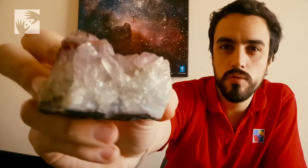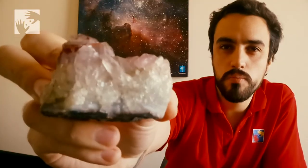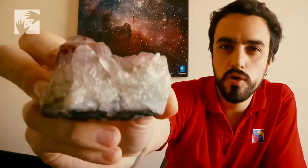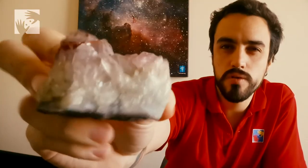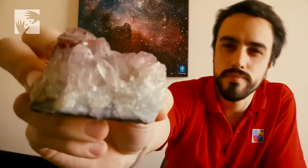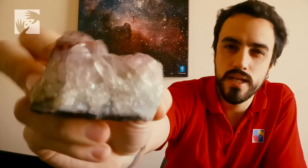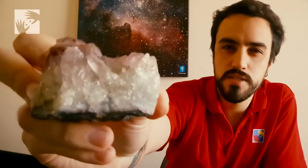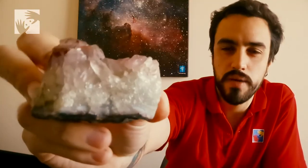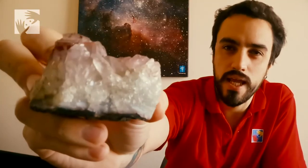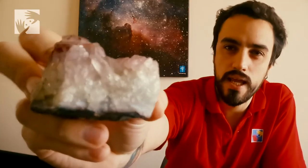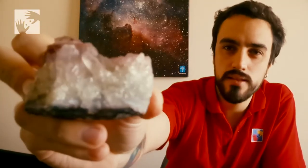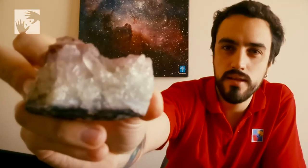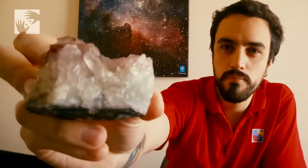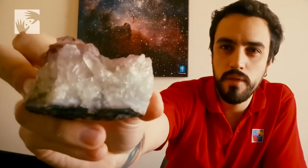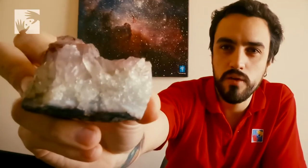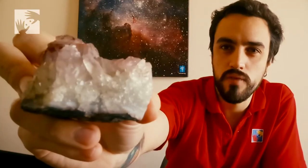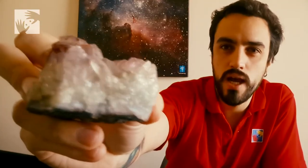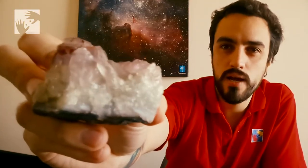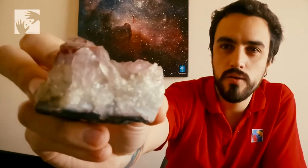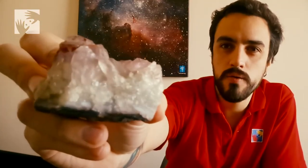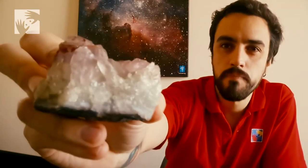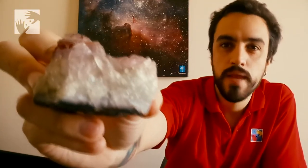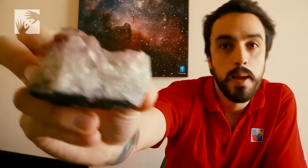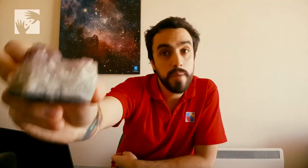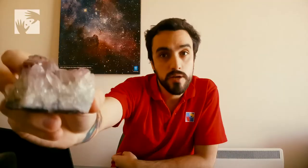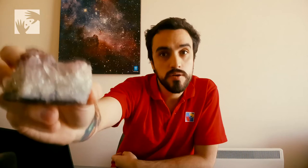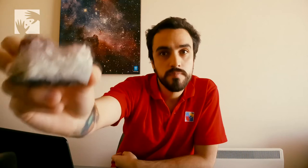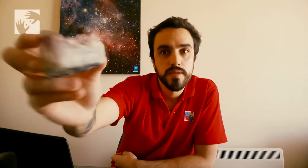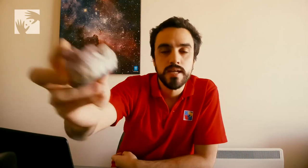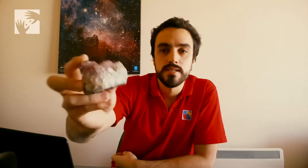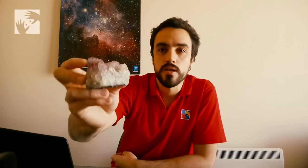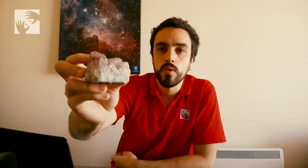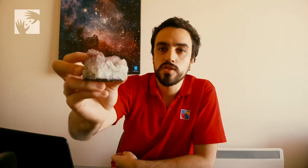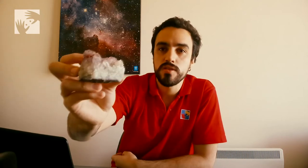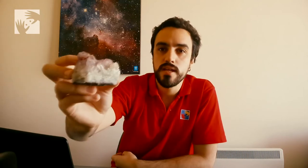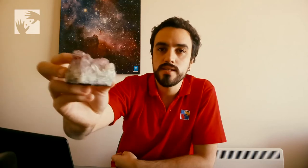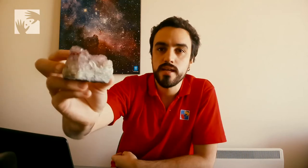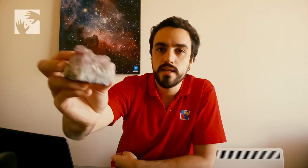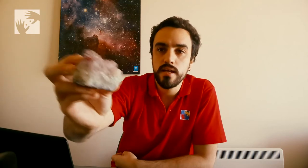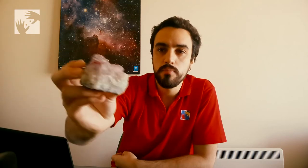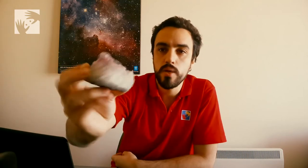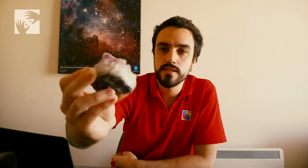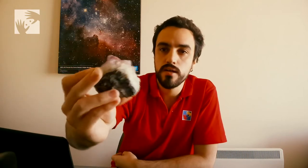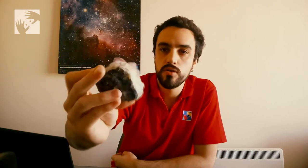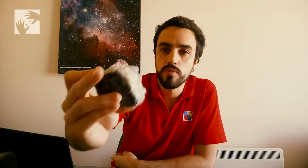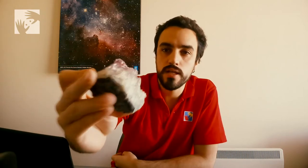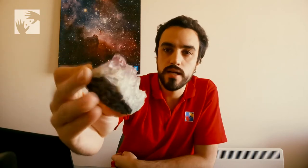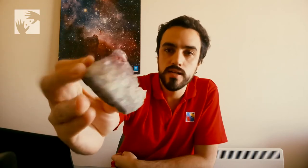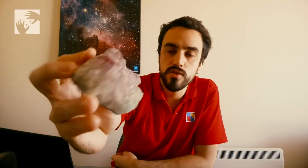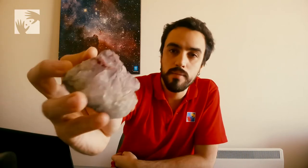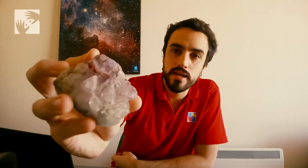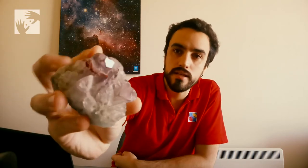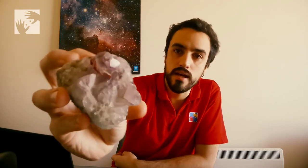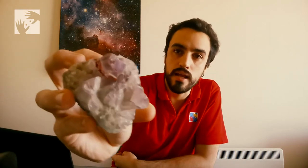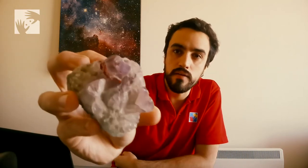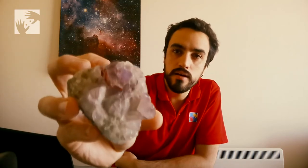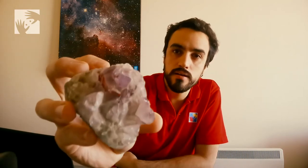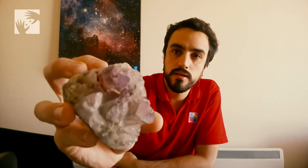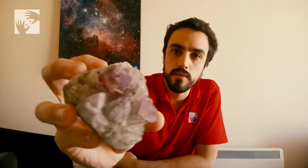un poco transparente, medio blanco, pero si el cuarzo tiene ciertas impurezas, como en este caso la parte de arriba, que